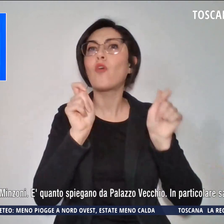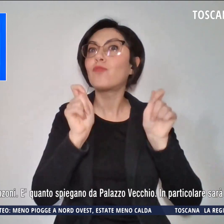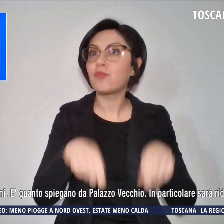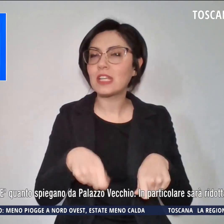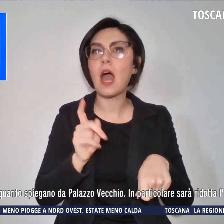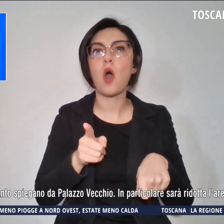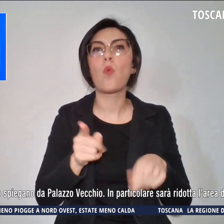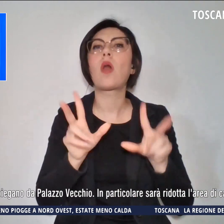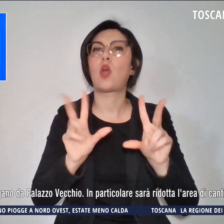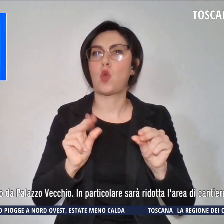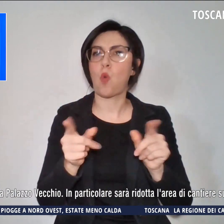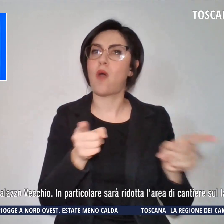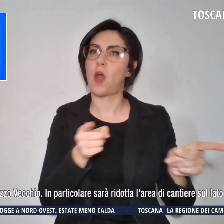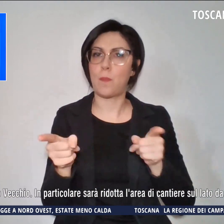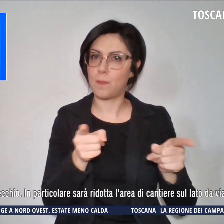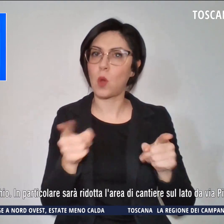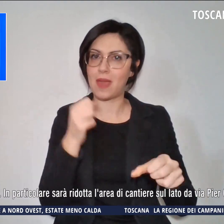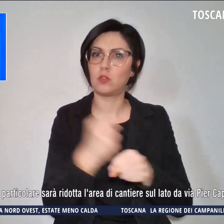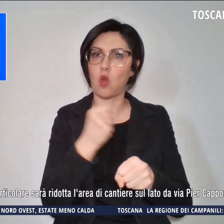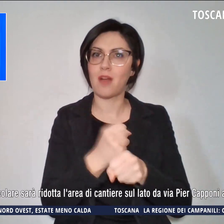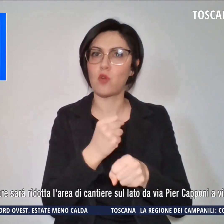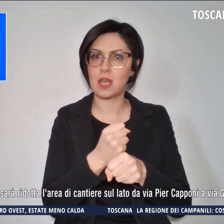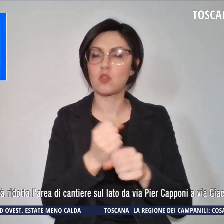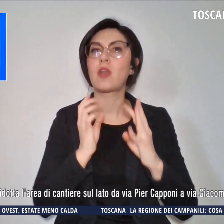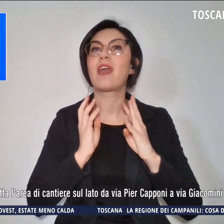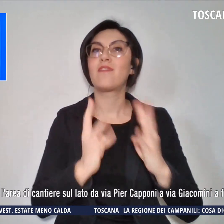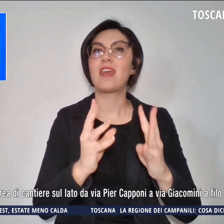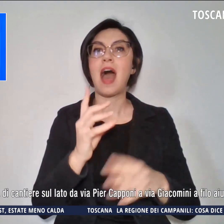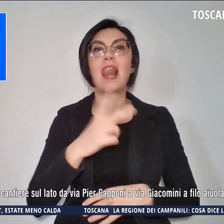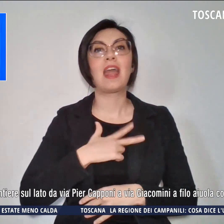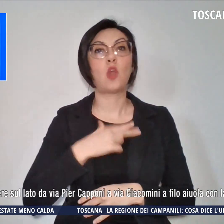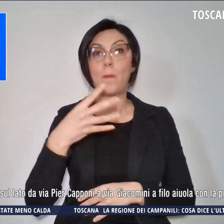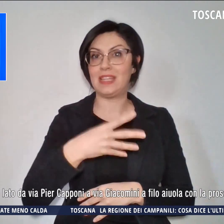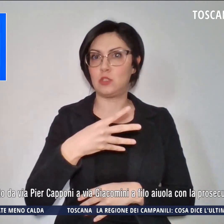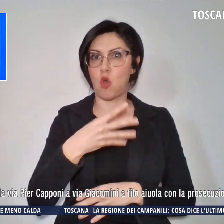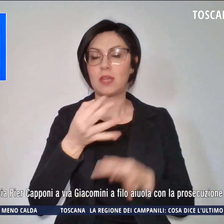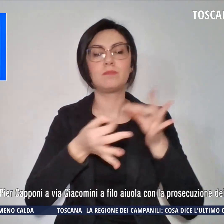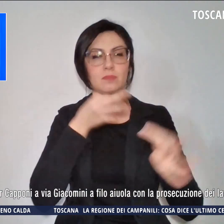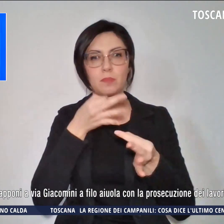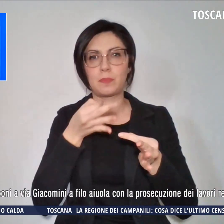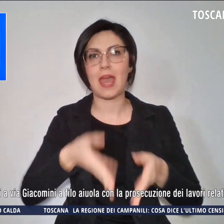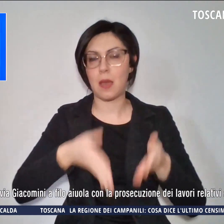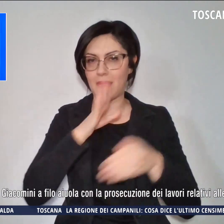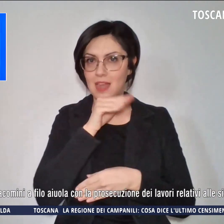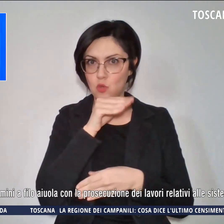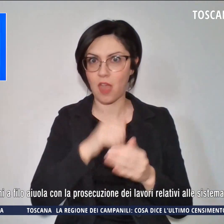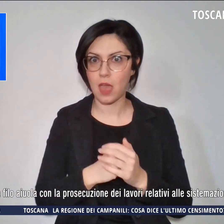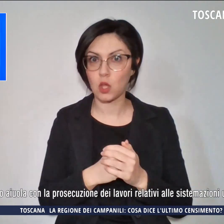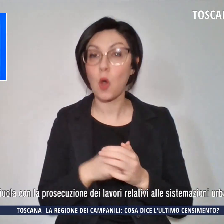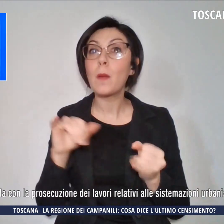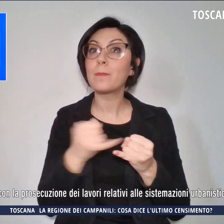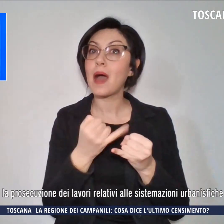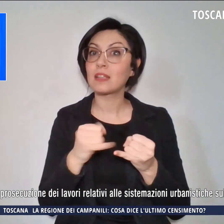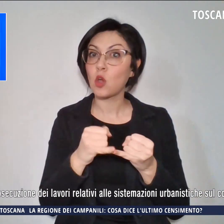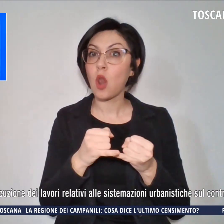fase delle lavorazioni in viale Don Minzoni. Lo spiegano da Palazzo Vecchio. In particolare